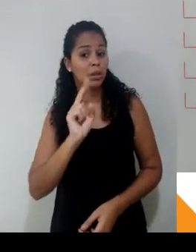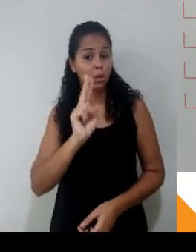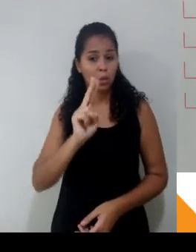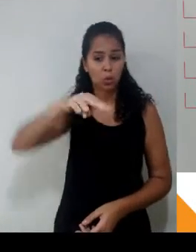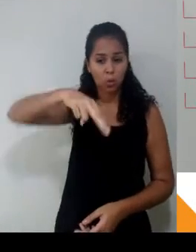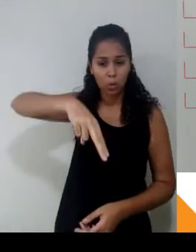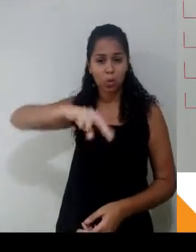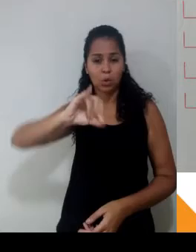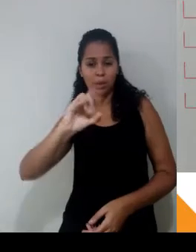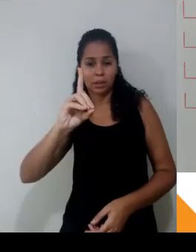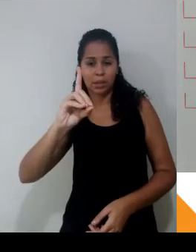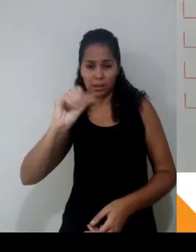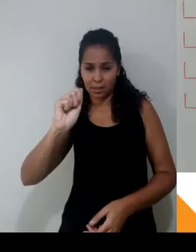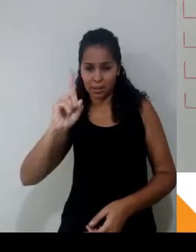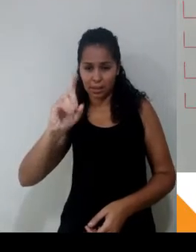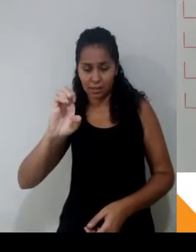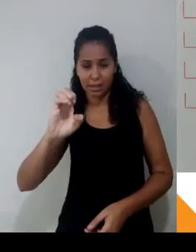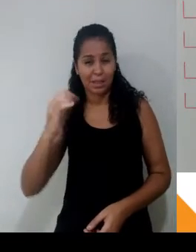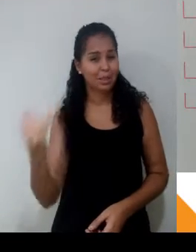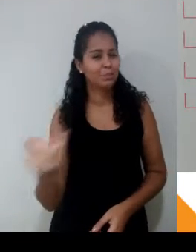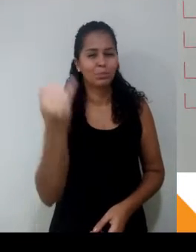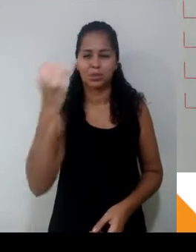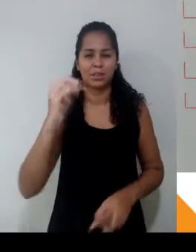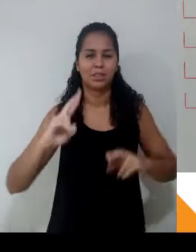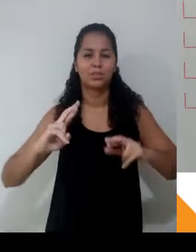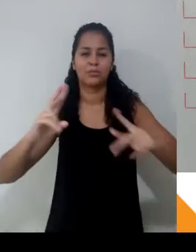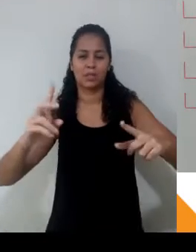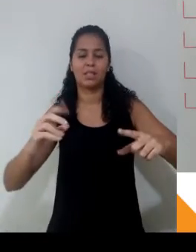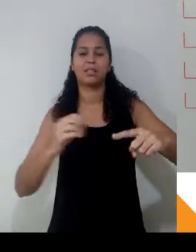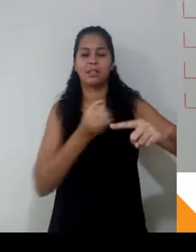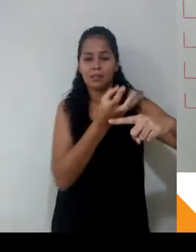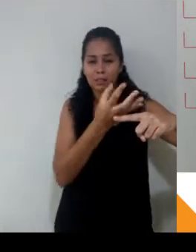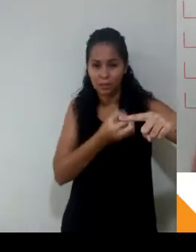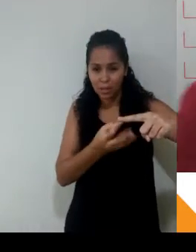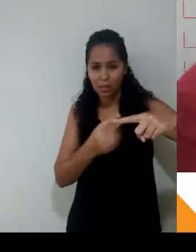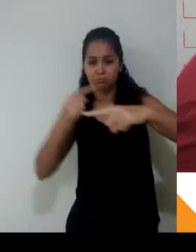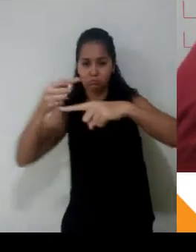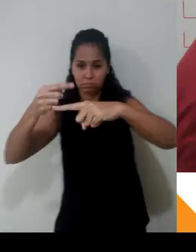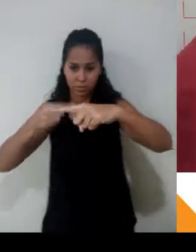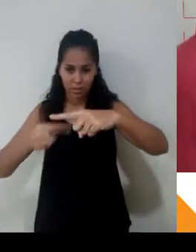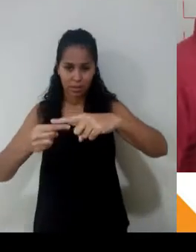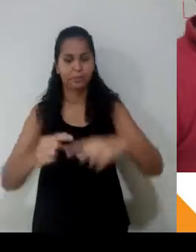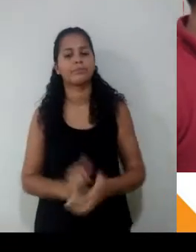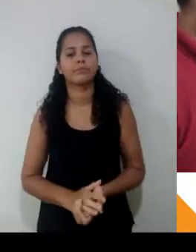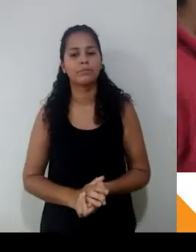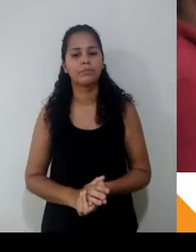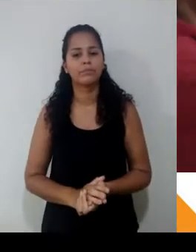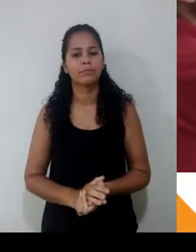Então isso é o fundamental da diferença de razão para a fração. Beleza, queridos? Passado disso, quando a gente iguala